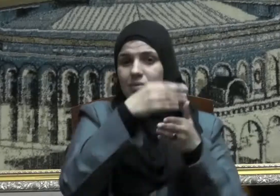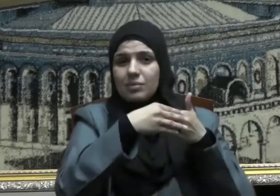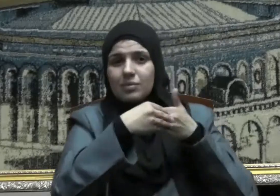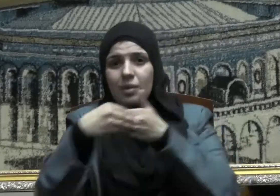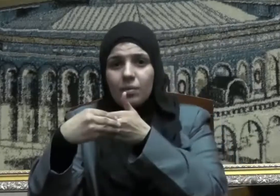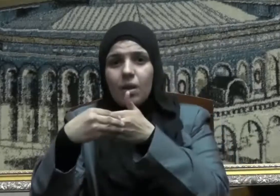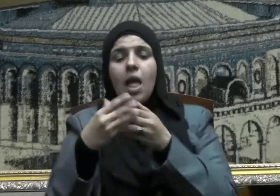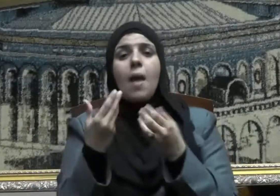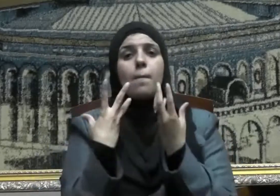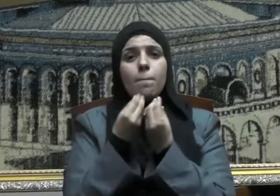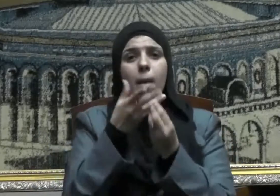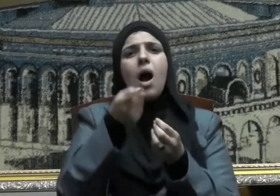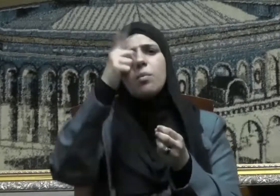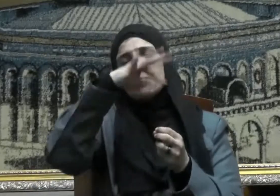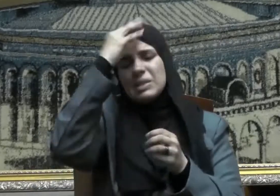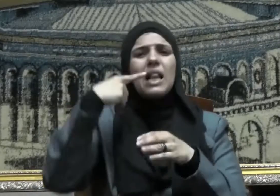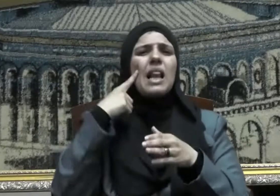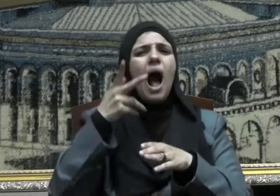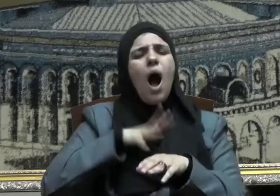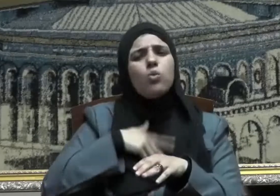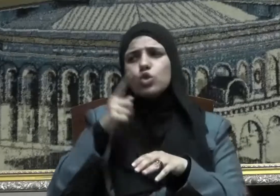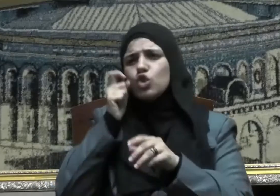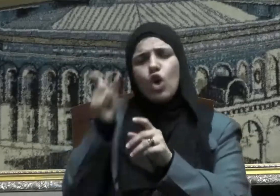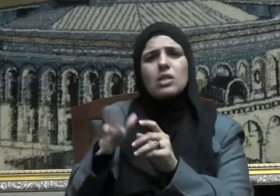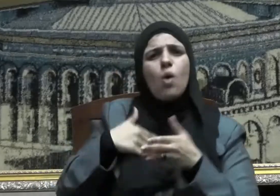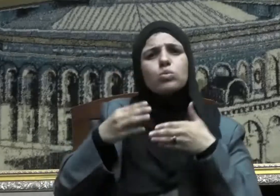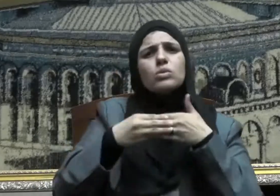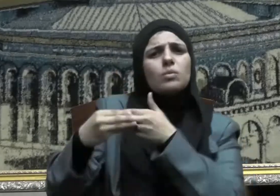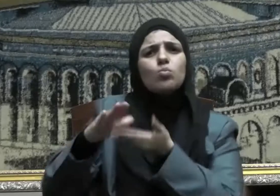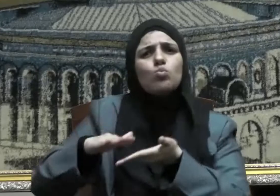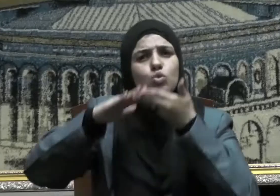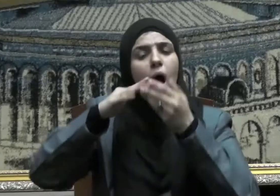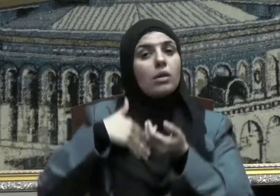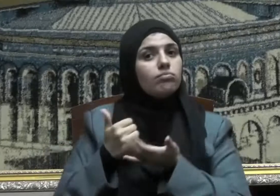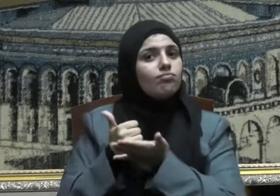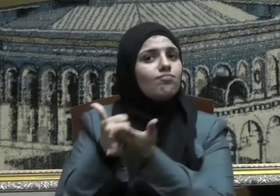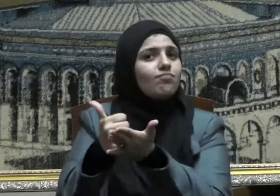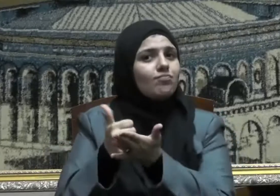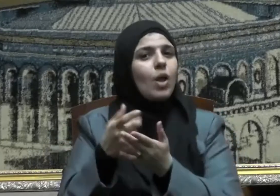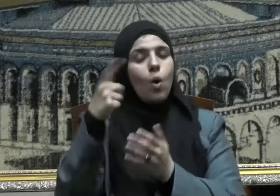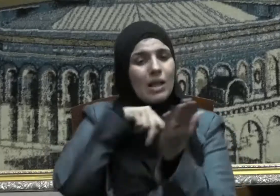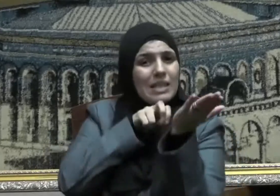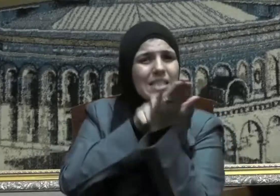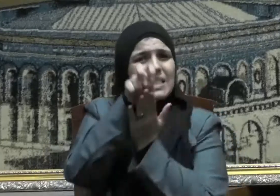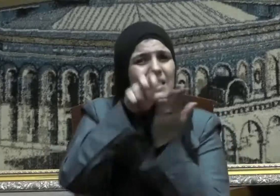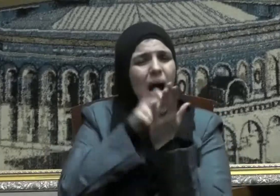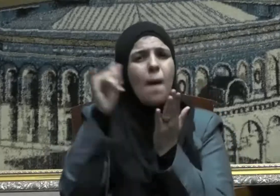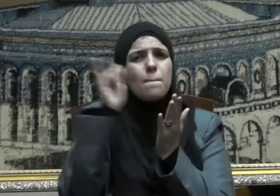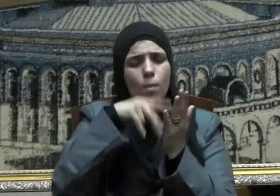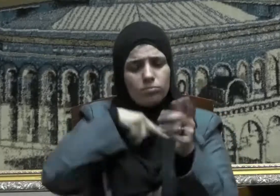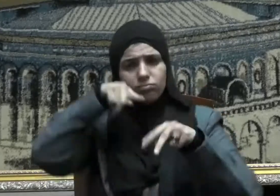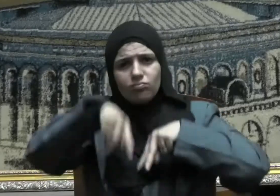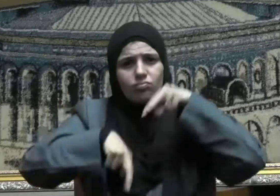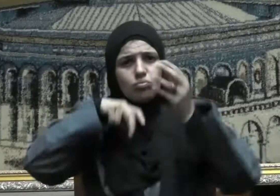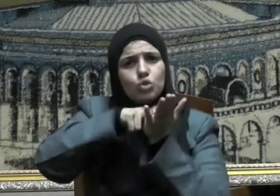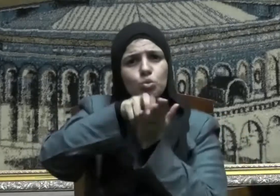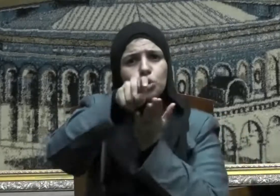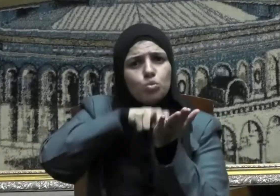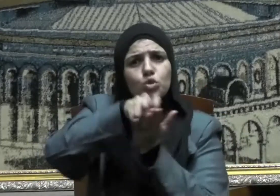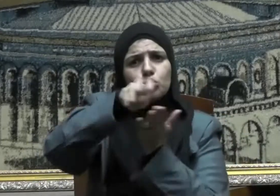الأعمى وتدل المستدل على حاجته وتسعى بشدة ساقيك